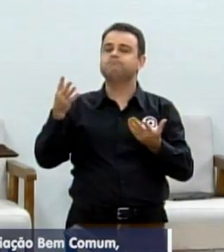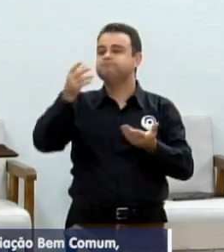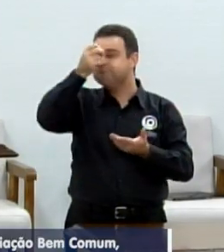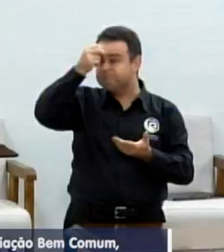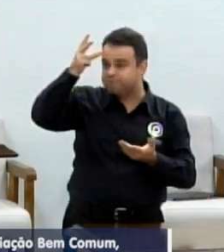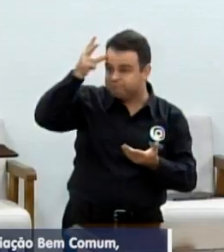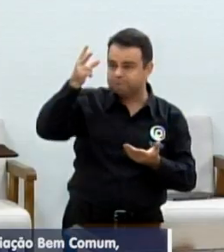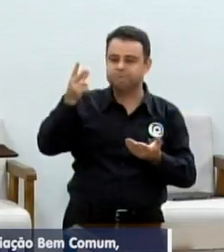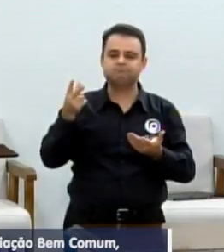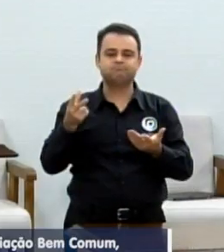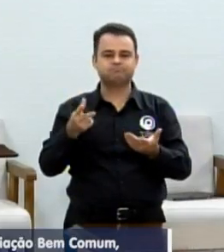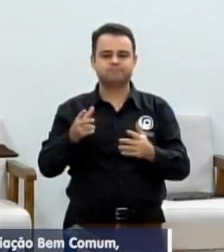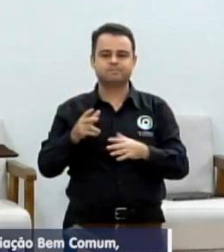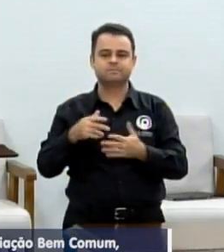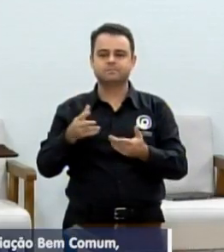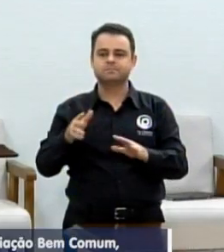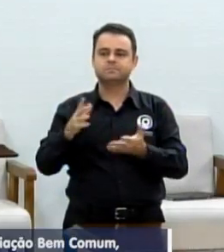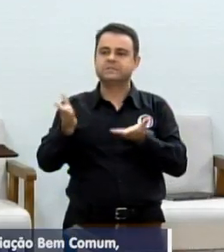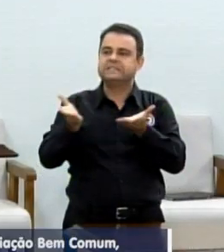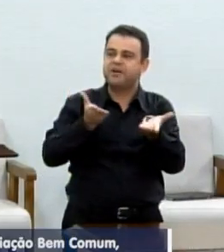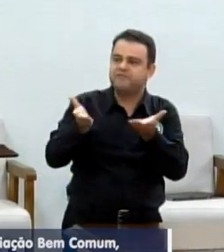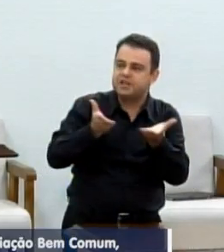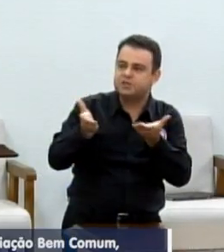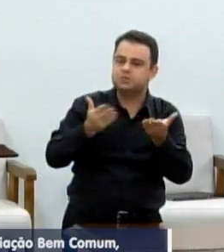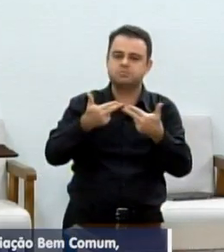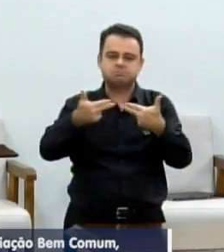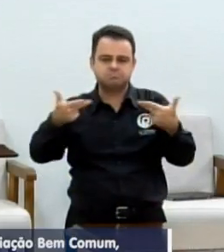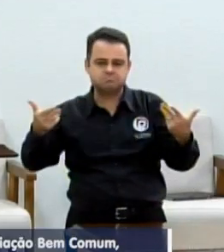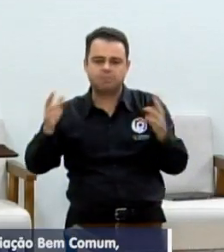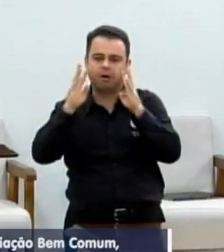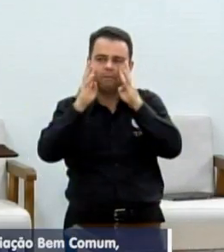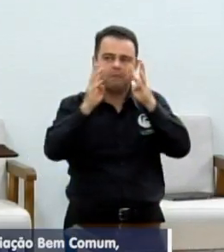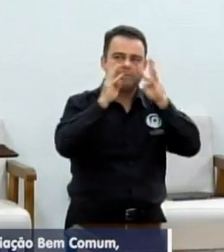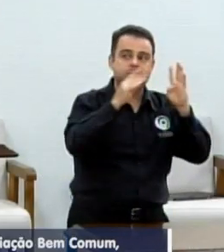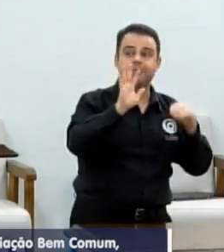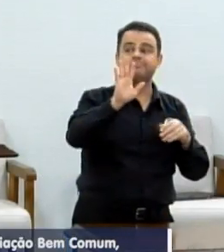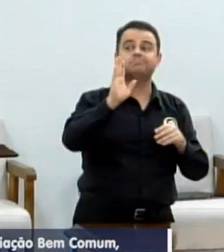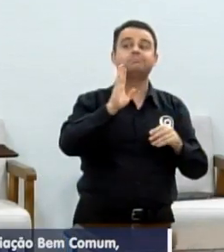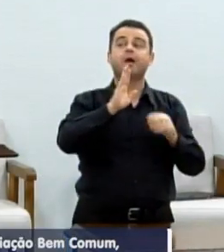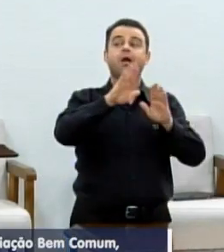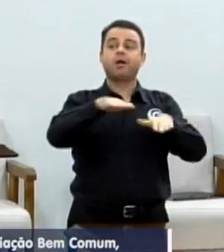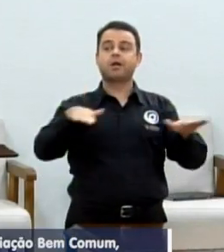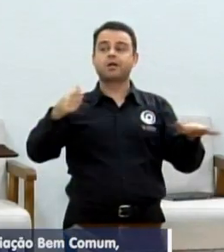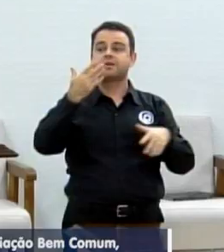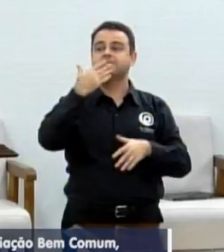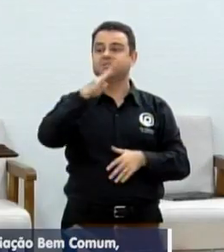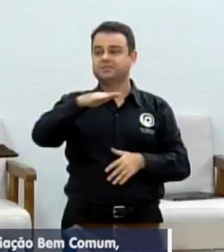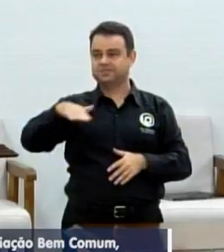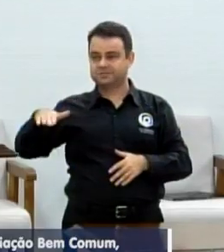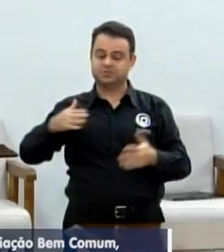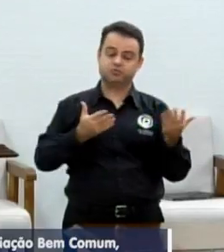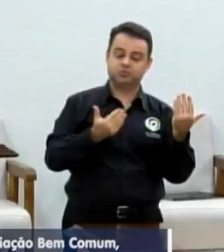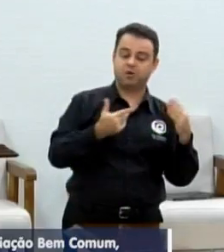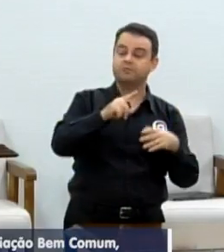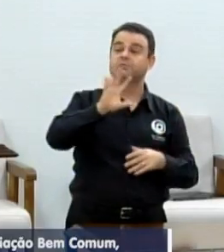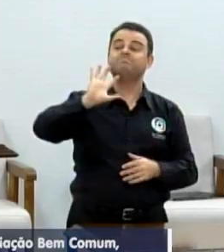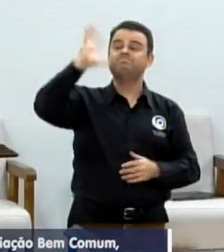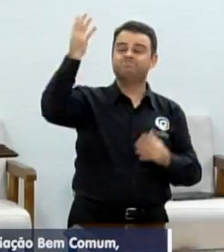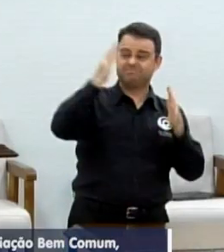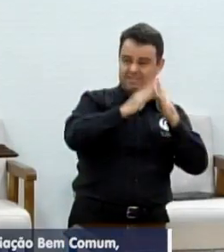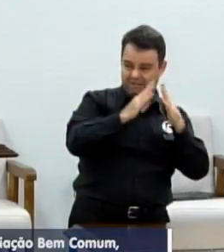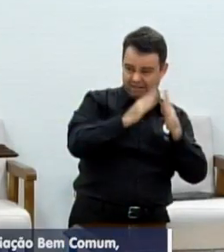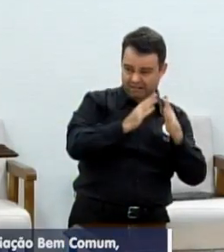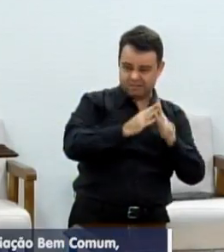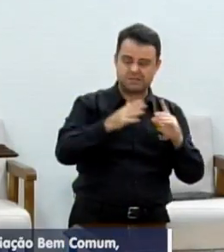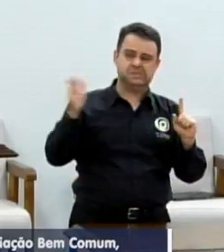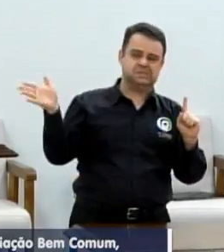no atendimento a crianças e adolescentes vítimas de violência, o